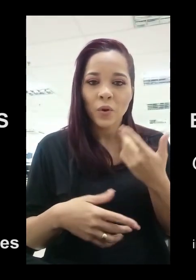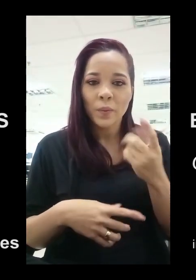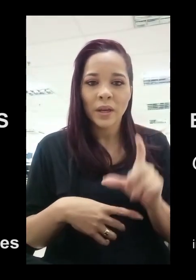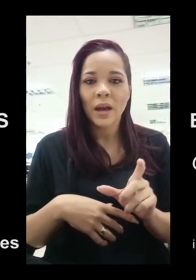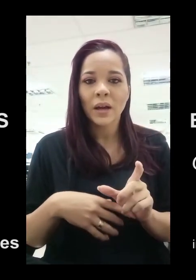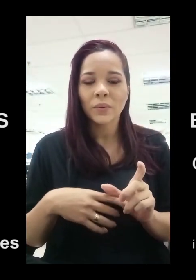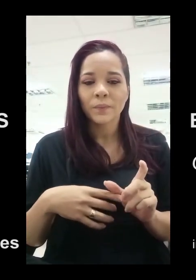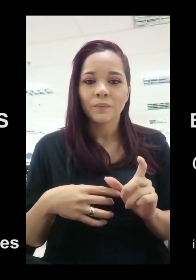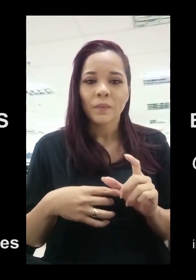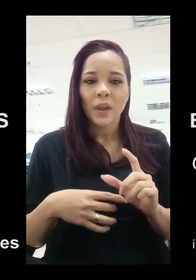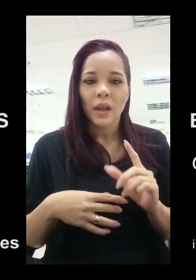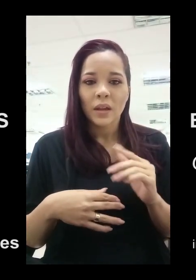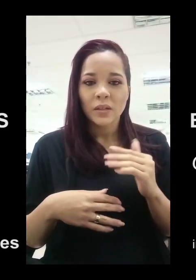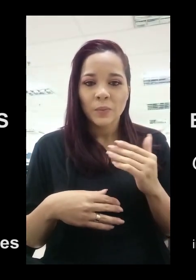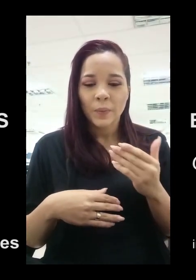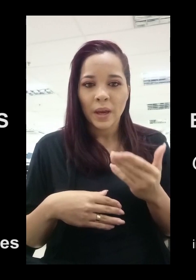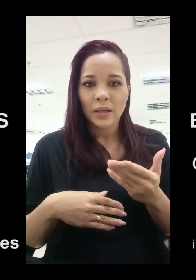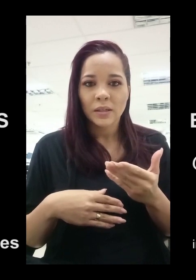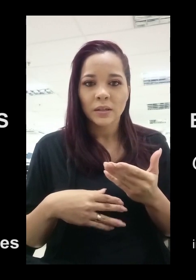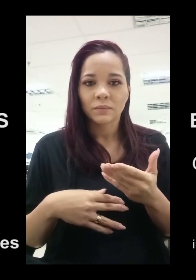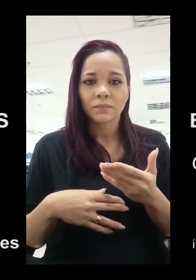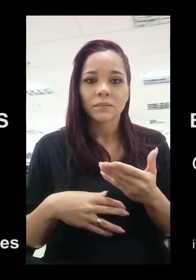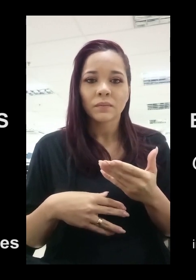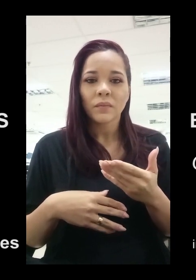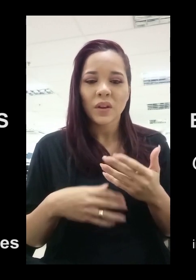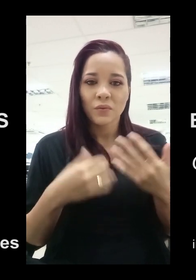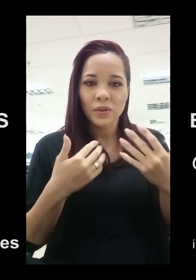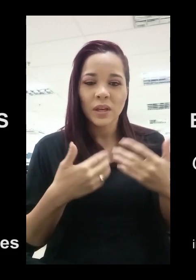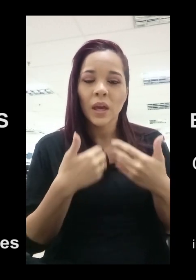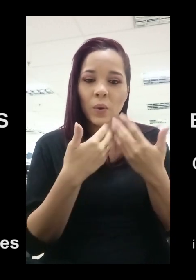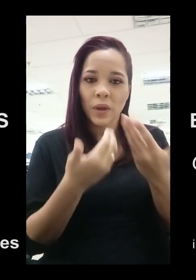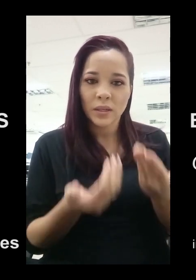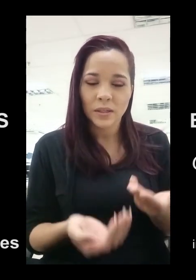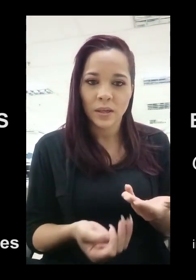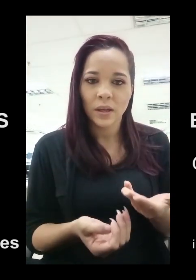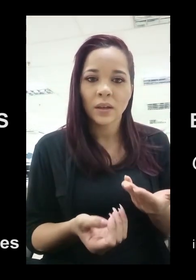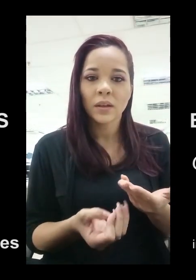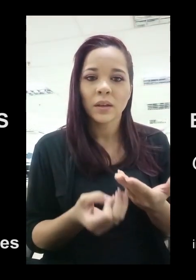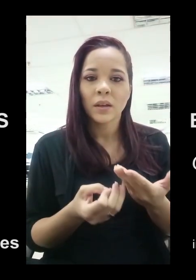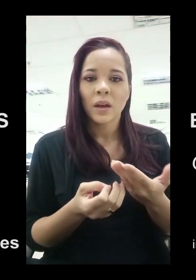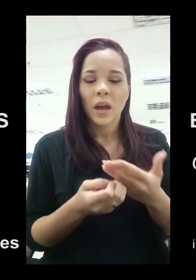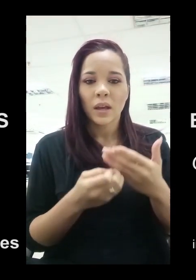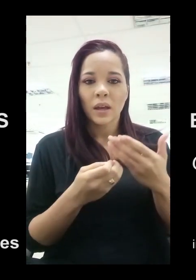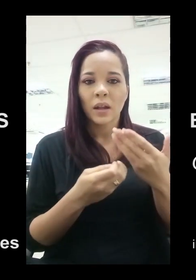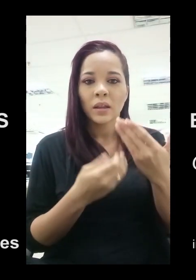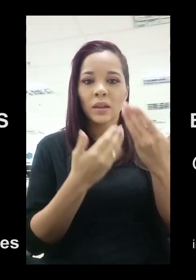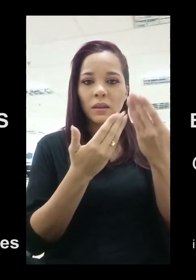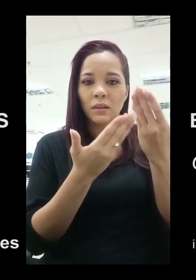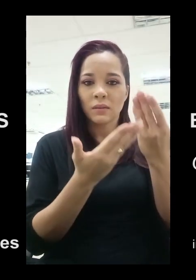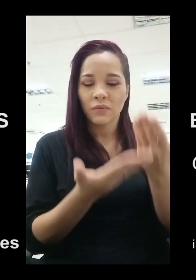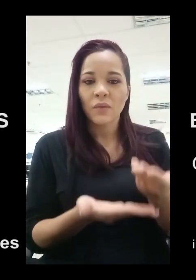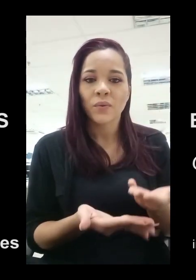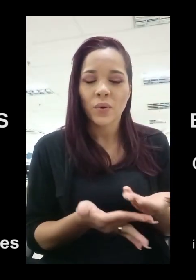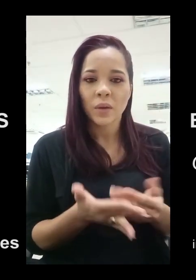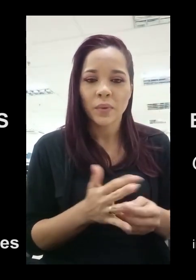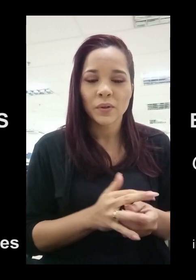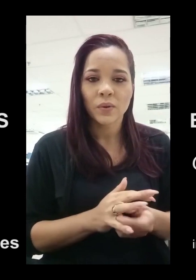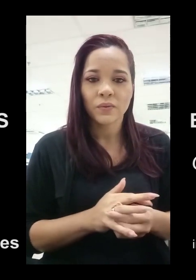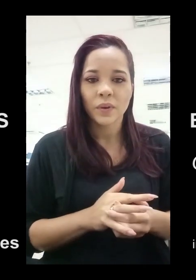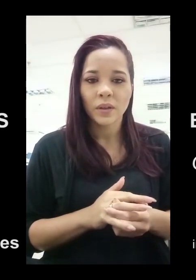obrigado, ela expressa você reconhecer aquele favor que a pessoa fez